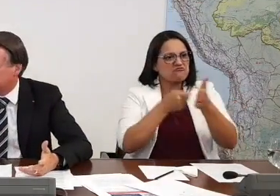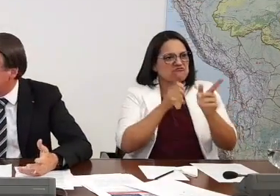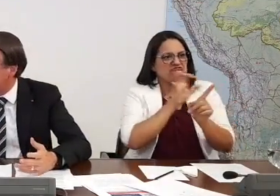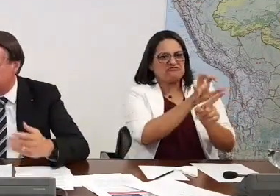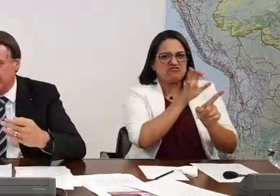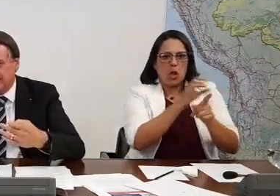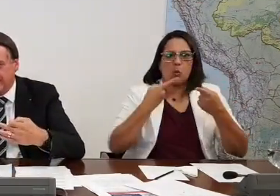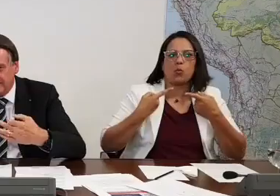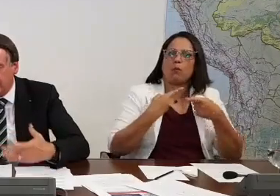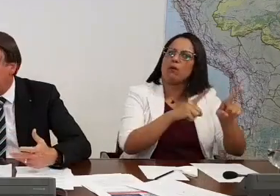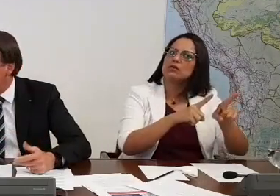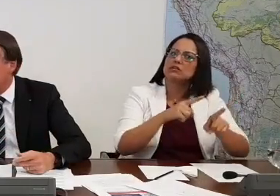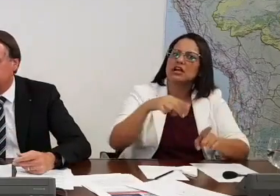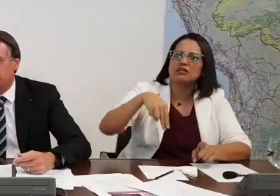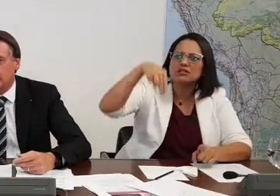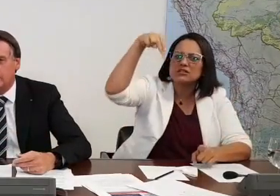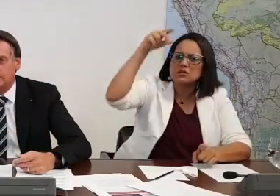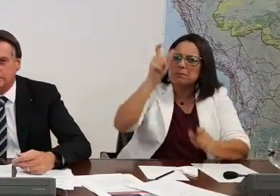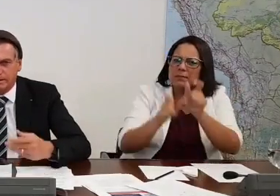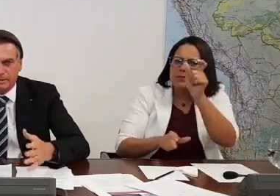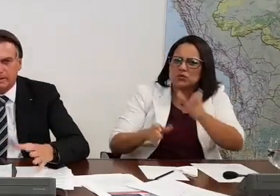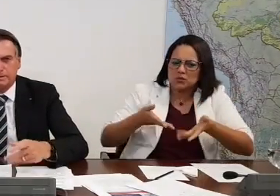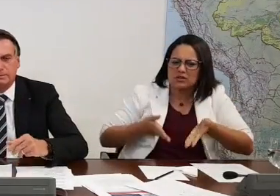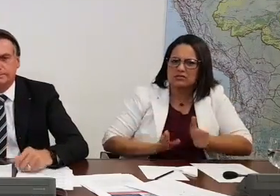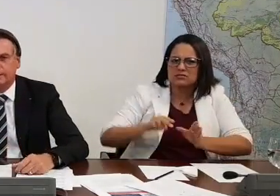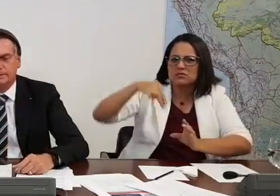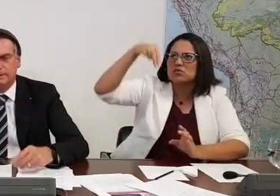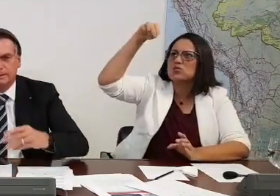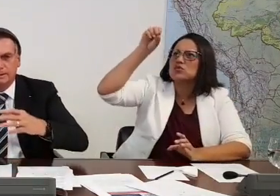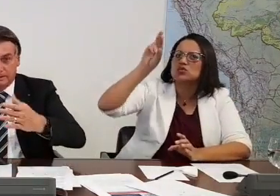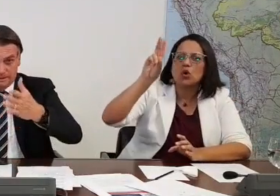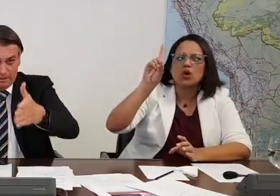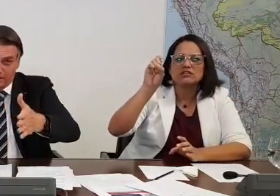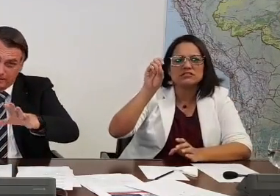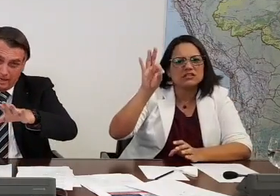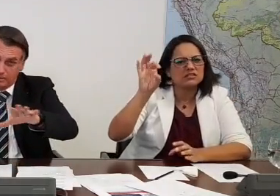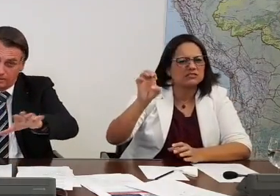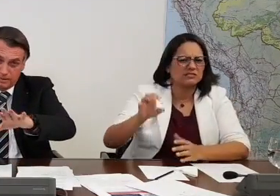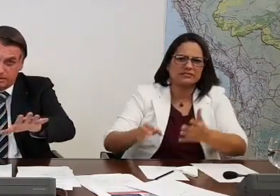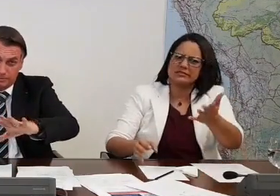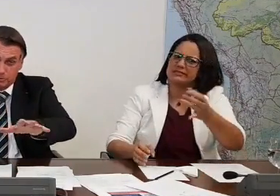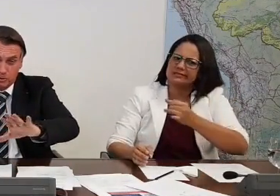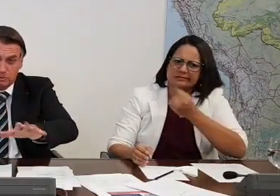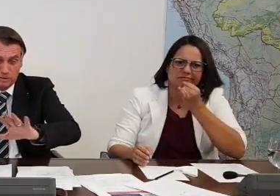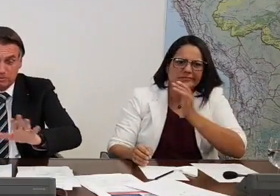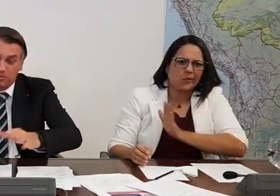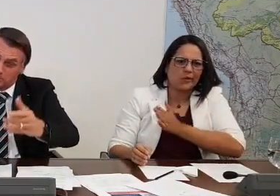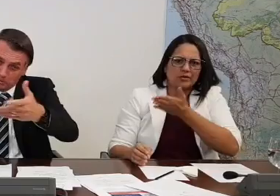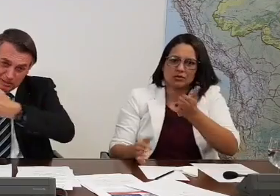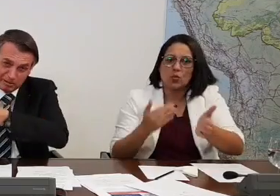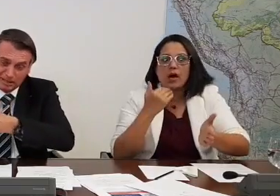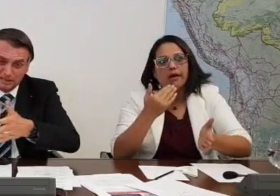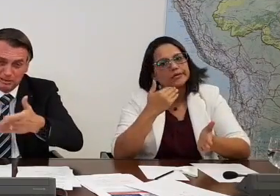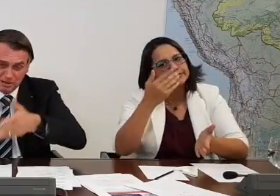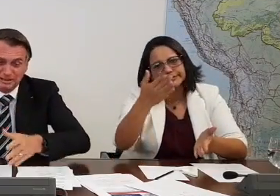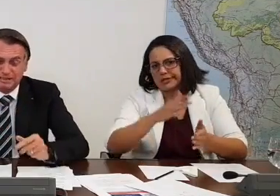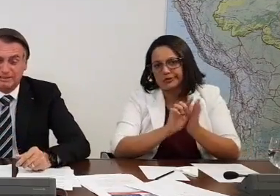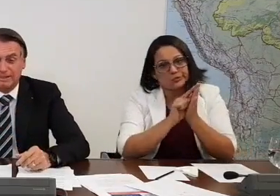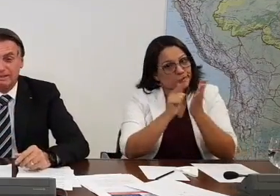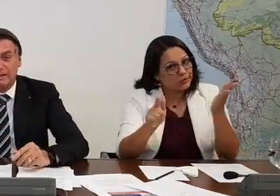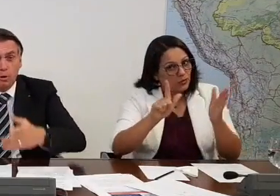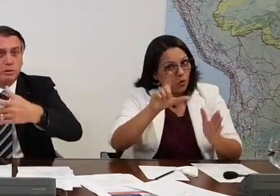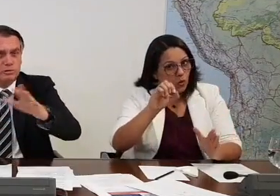Nordestino. É terrível o negócio, lamenta, né? E é verdade, não adianta o Jornal Globo falar qualquer coisa que eu tenho lá em casa,